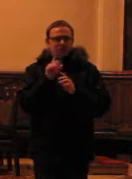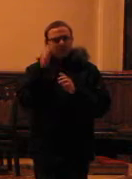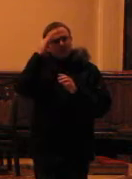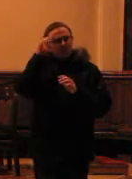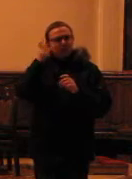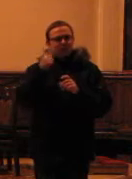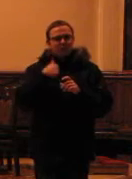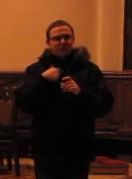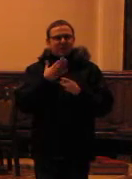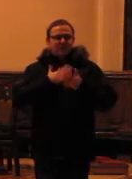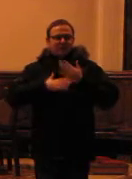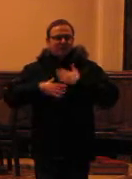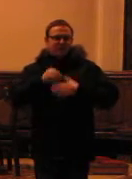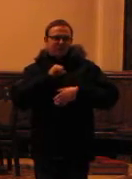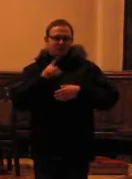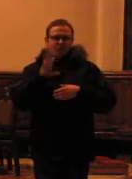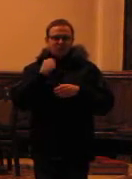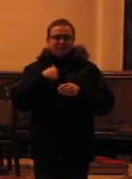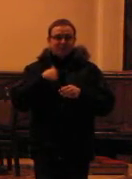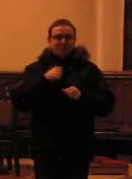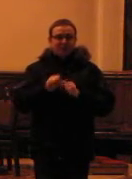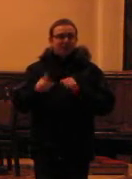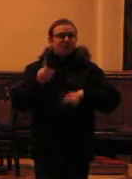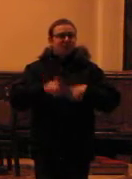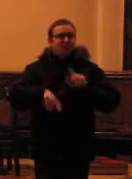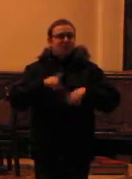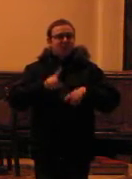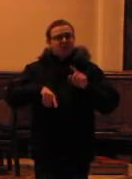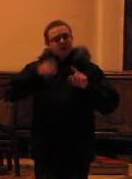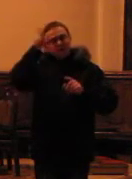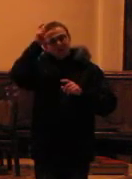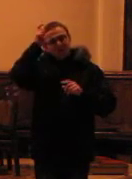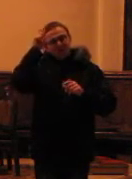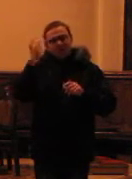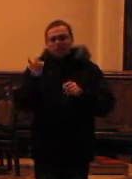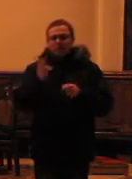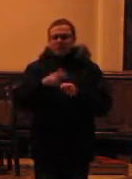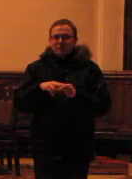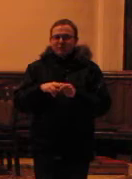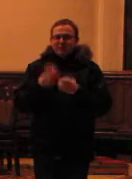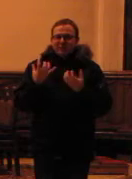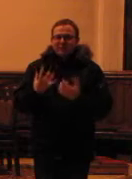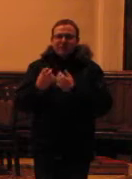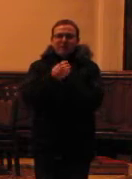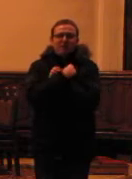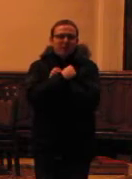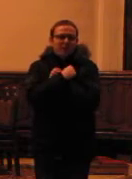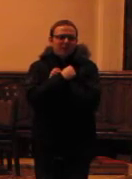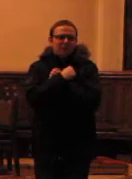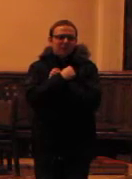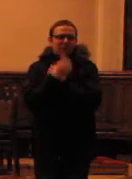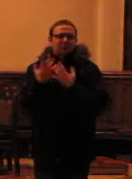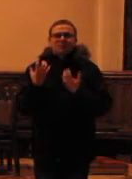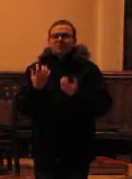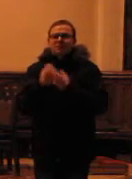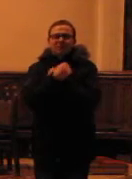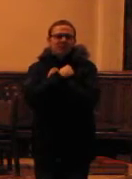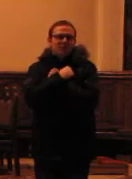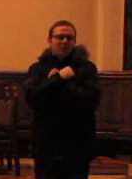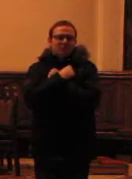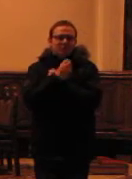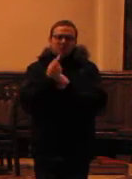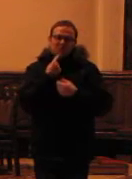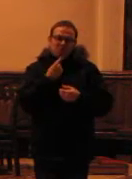Cieszę się, że tak jest. Bo jestem zwykłym człowiekiem, który chcę kochać. I to jest jedyna rzecz, która jest zupełnie najważniejsza. Chcę kochać. Dobram powierzchni, że tak jestem